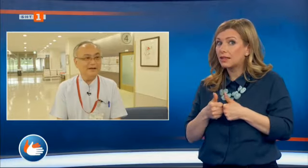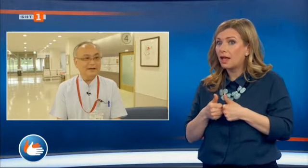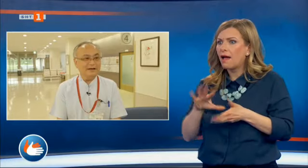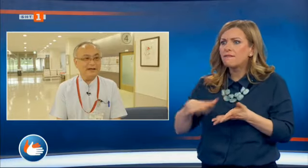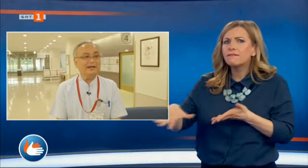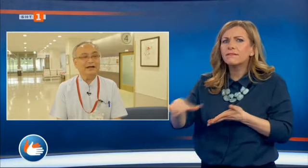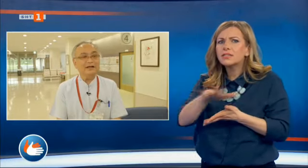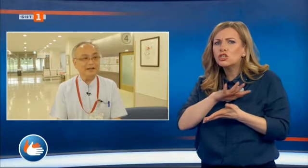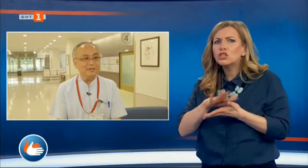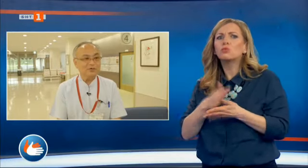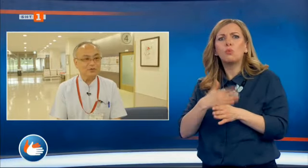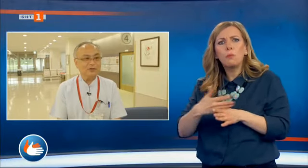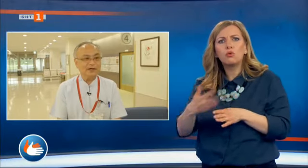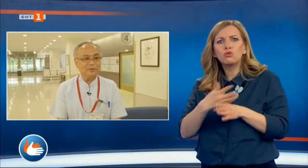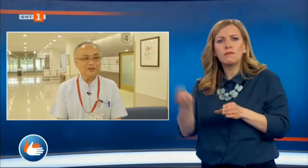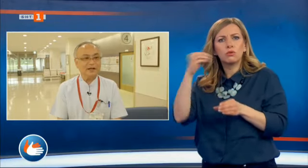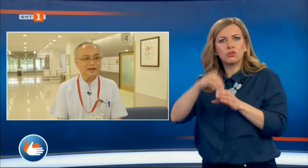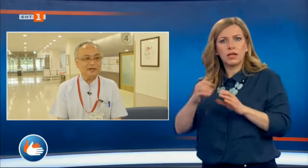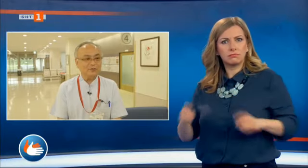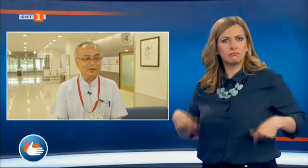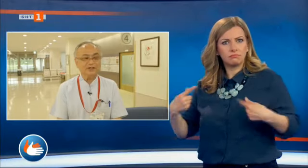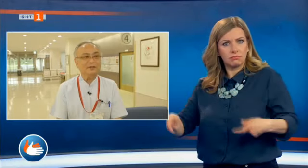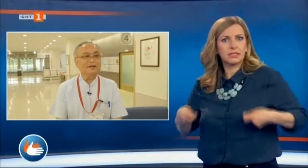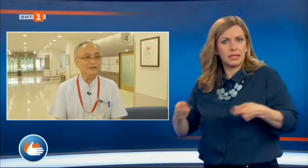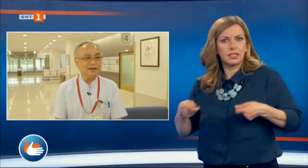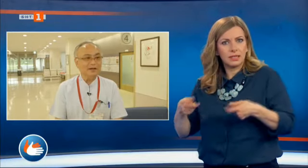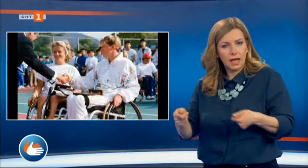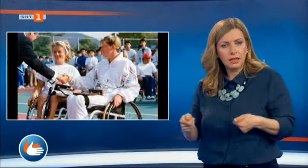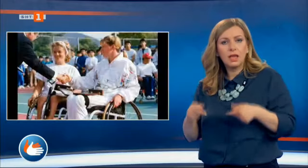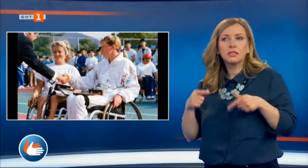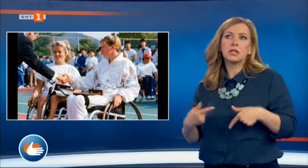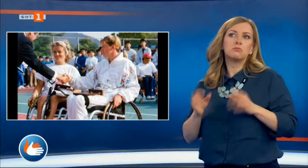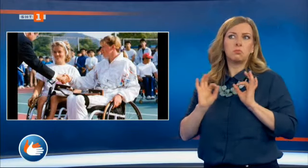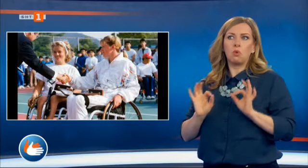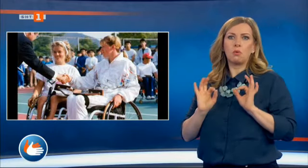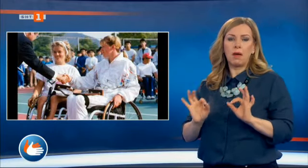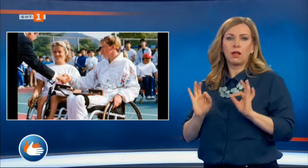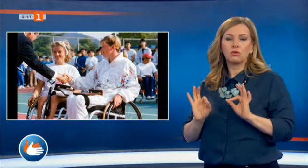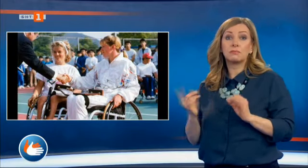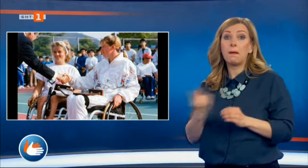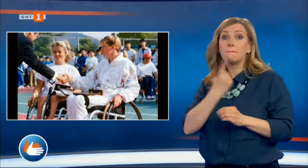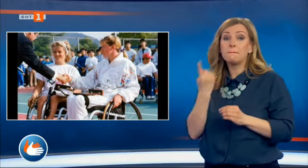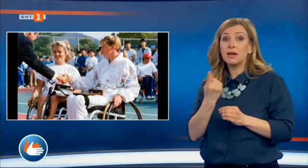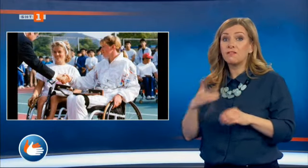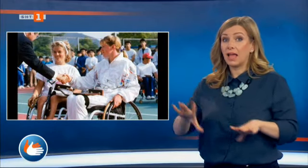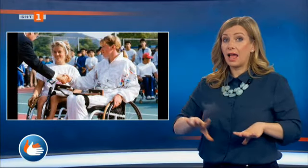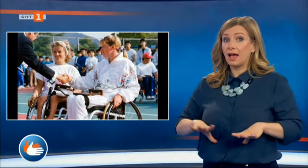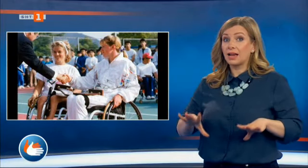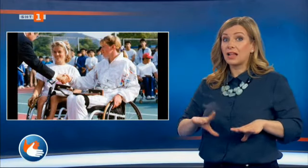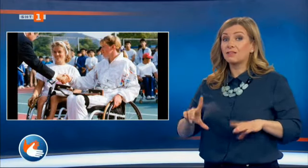продължават да играят, за нас беше съвсем естествено да стане първия град в Япония, в който се провежда подобно събитие. Целият град се включил в инициативата, за да